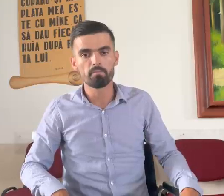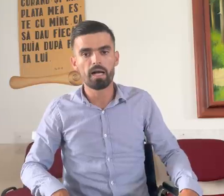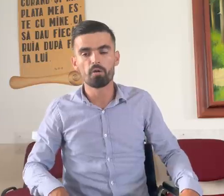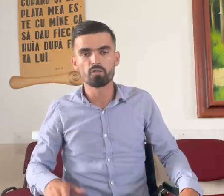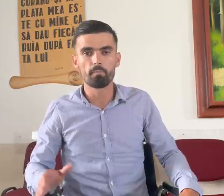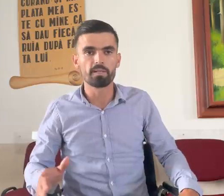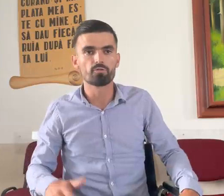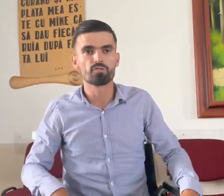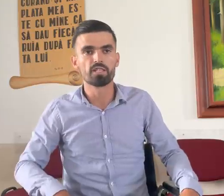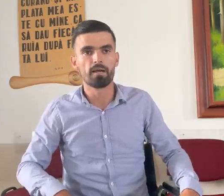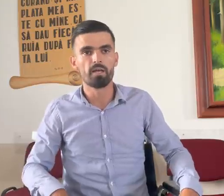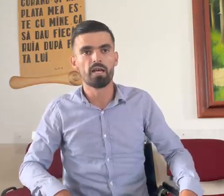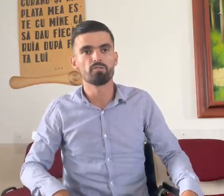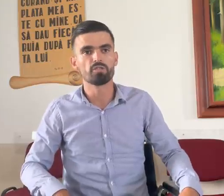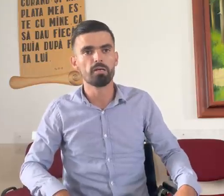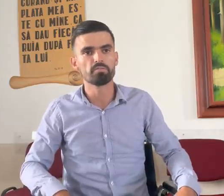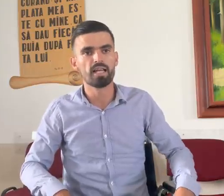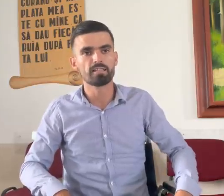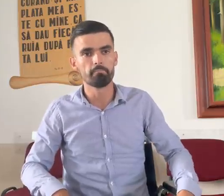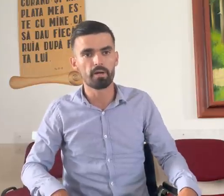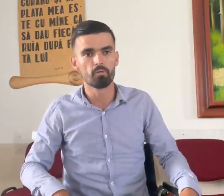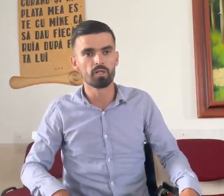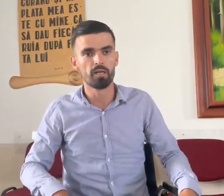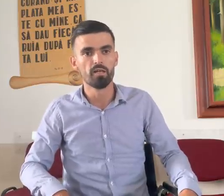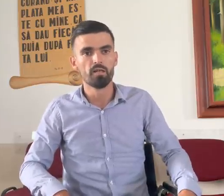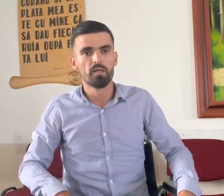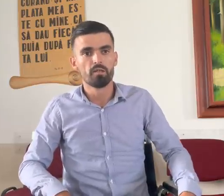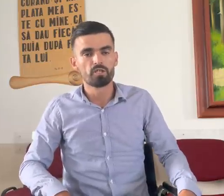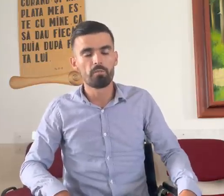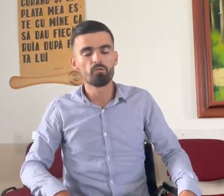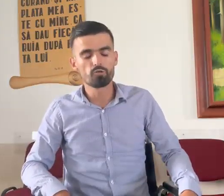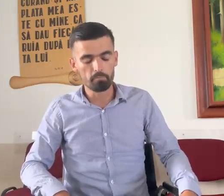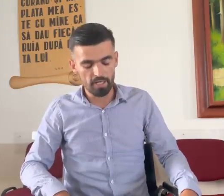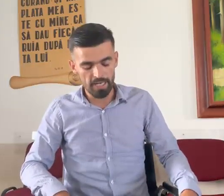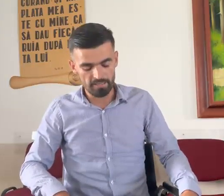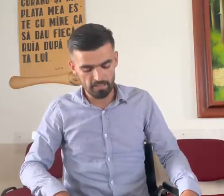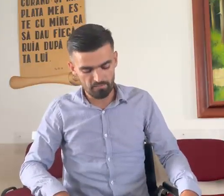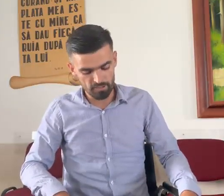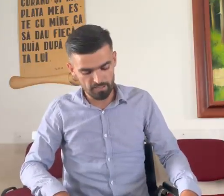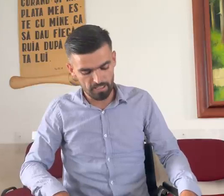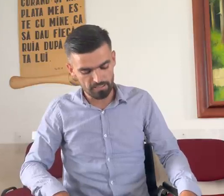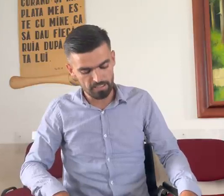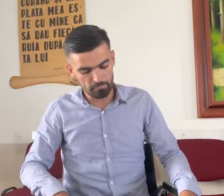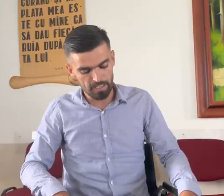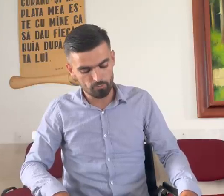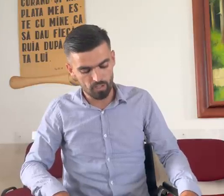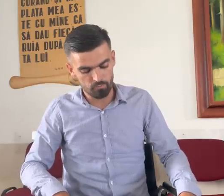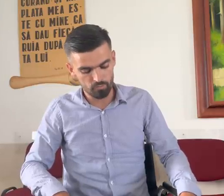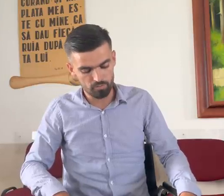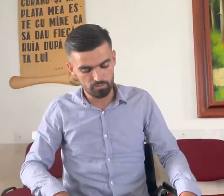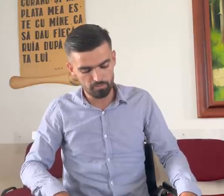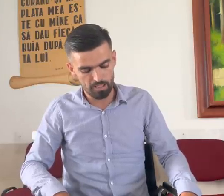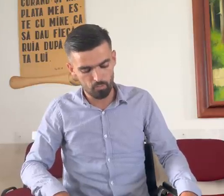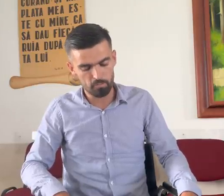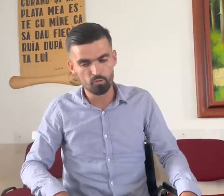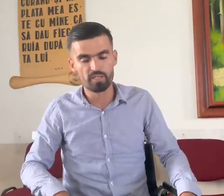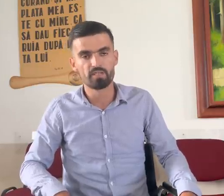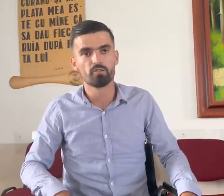Am luat-o pe soția mea și am stat împreună și am avut un băiat. La vâstra, când băiatul a avut, la 8 luni de zile,